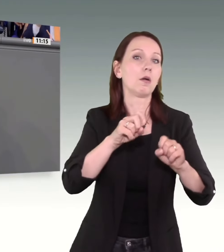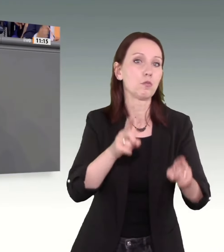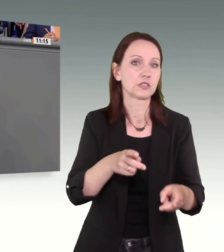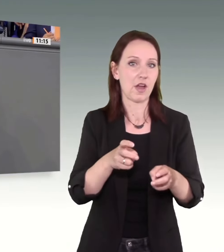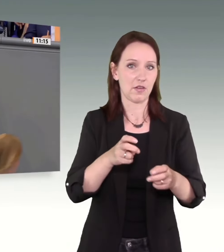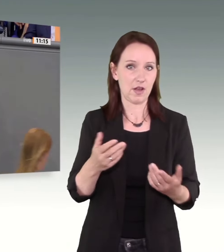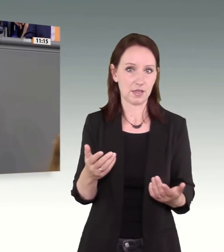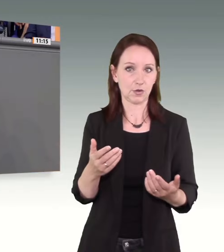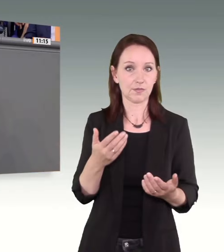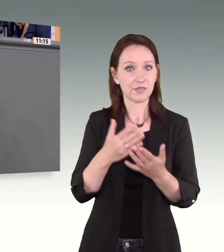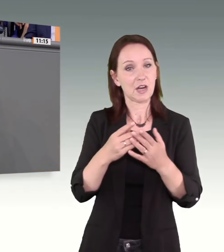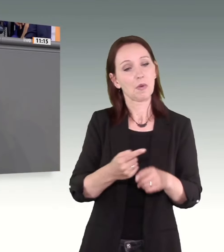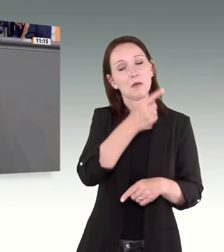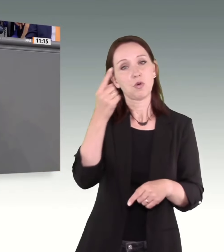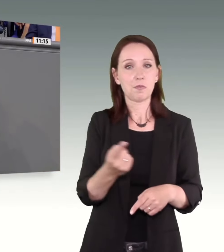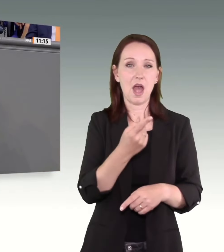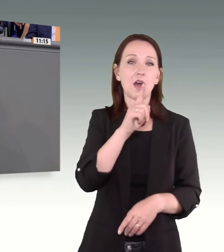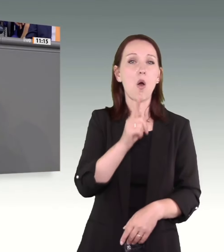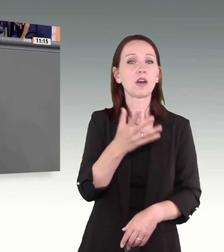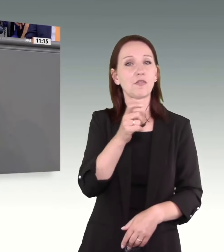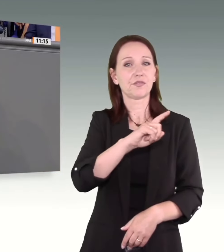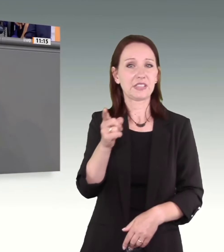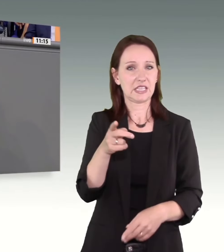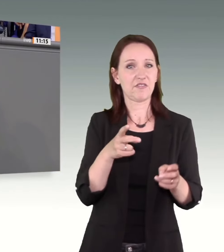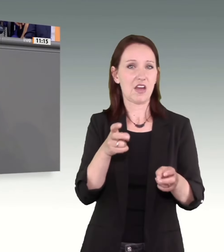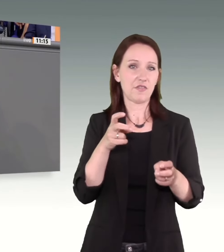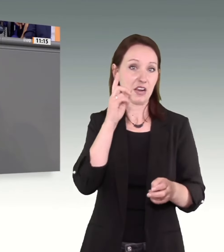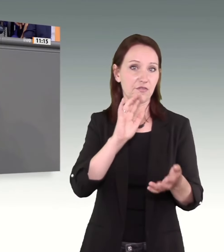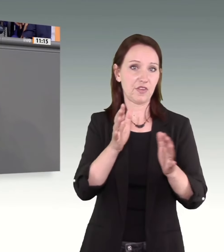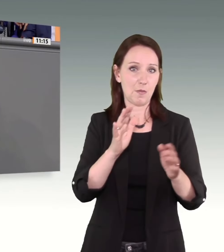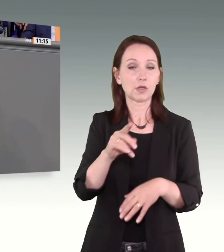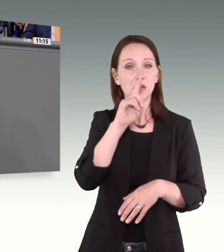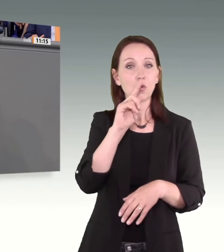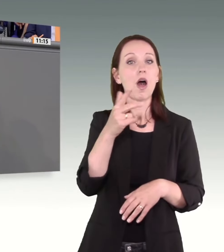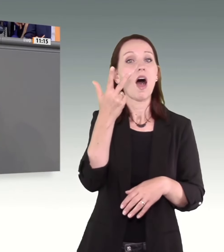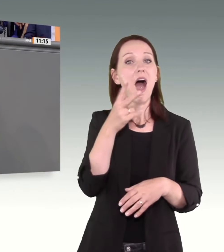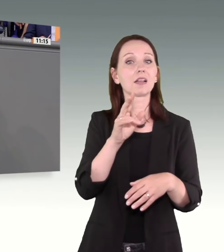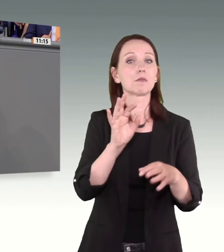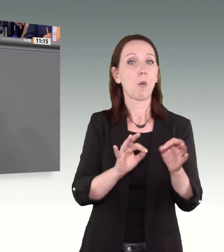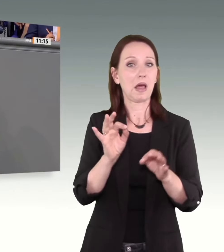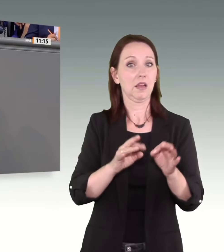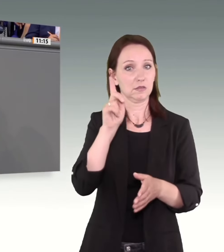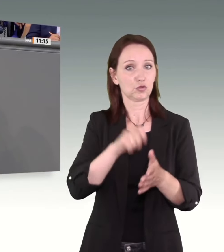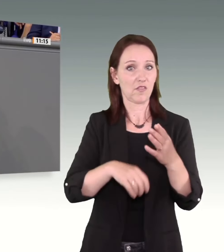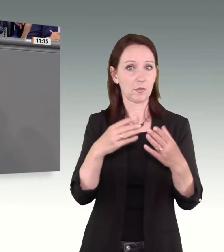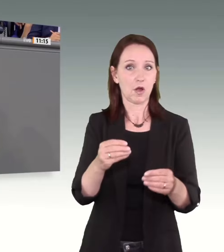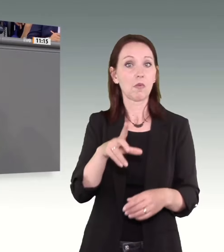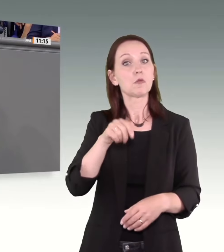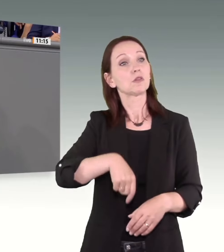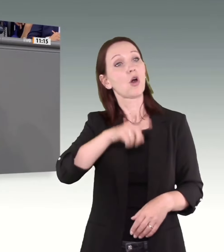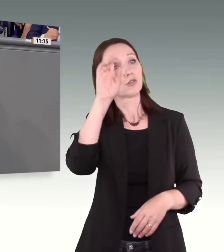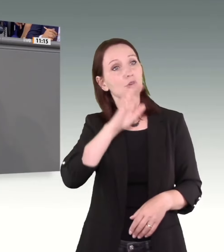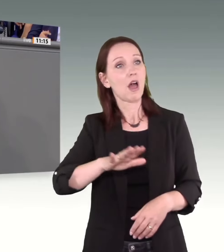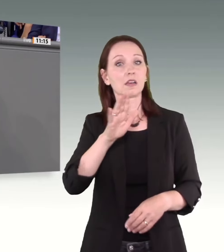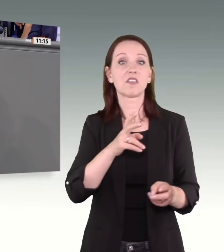Jahr werden deshalb nur etwa 8 Promille bestraft. Damit ist Vergewaltigung in Deutschland praktisch straffrei. Höhere